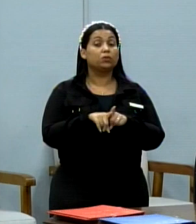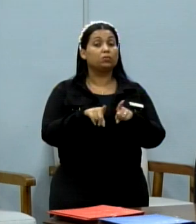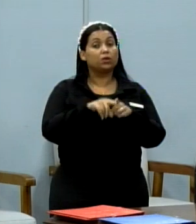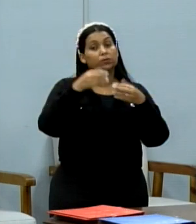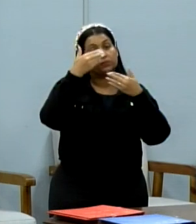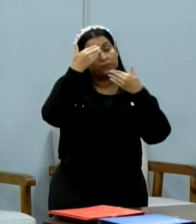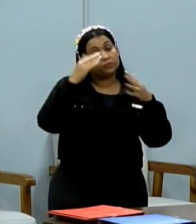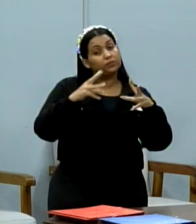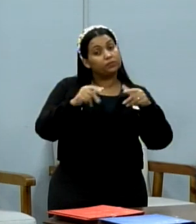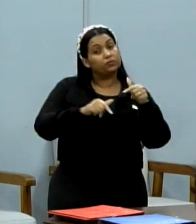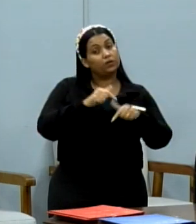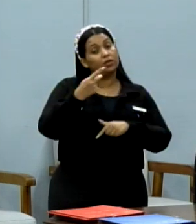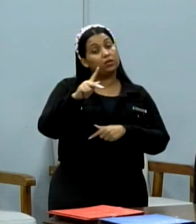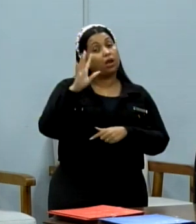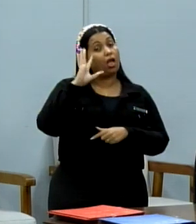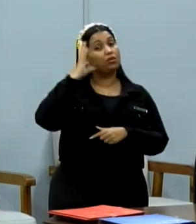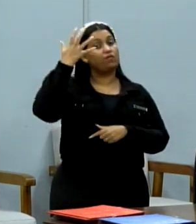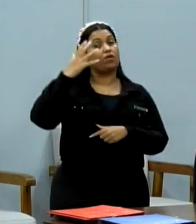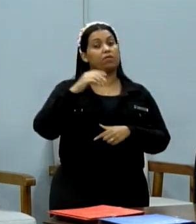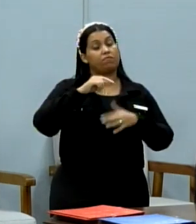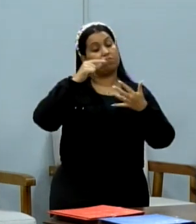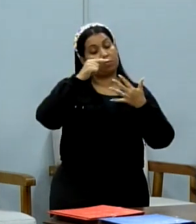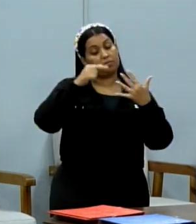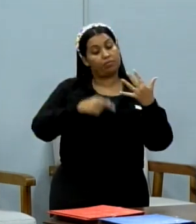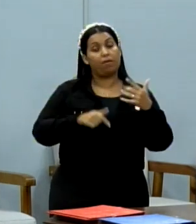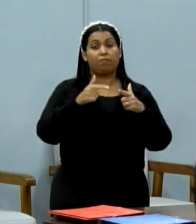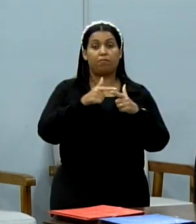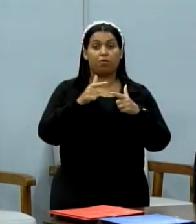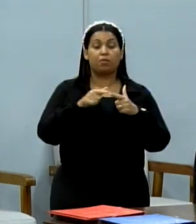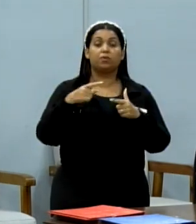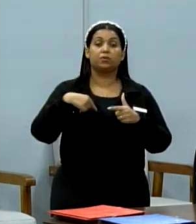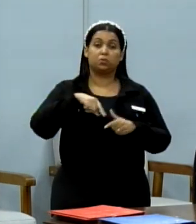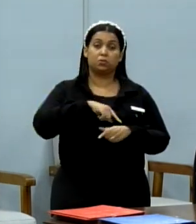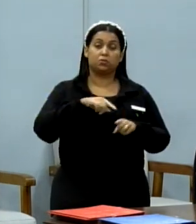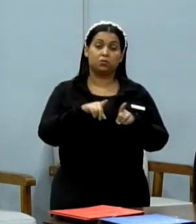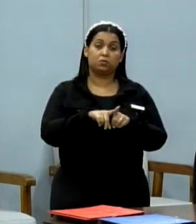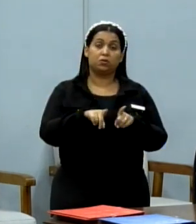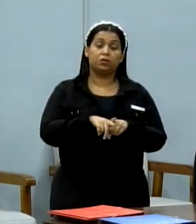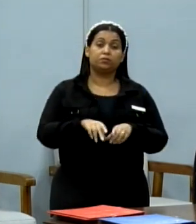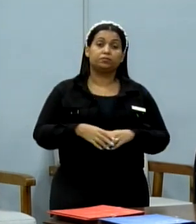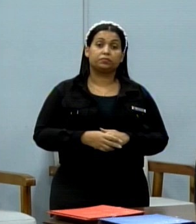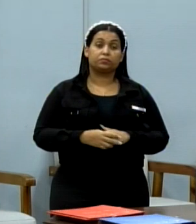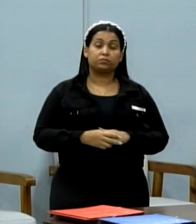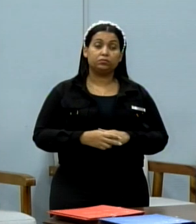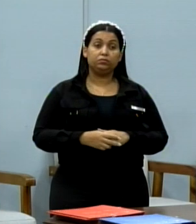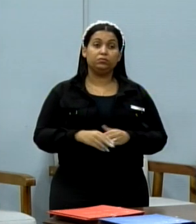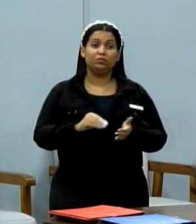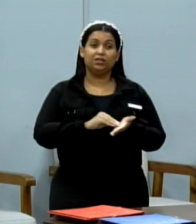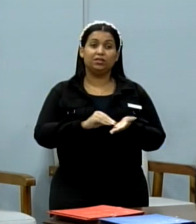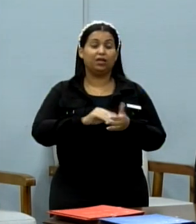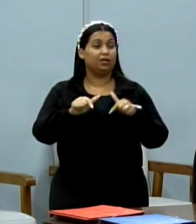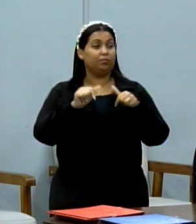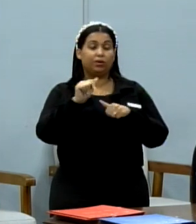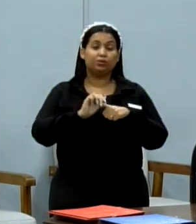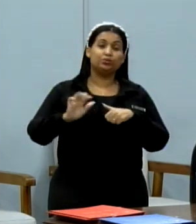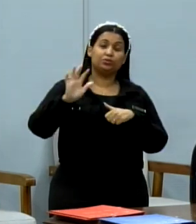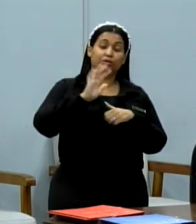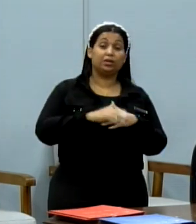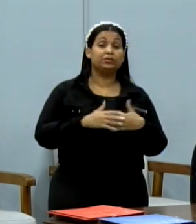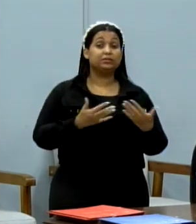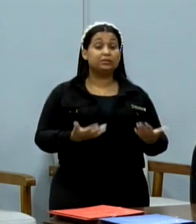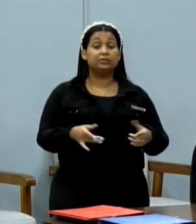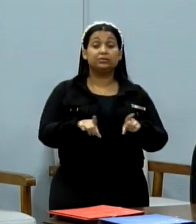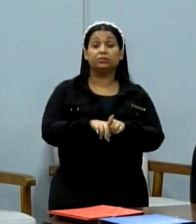todo o empenho deles em resolver várias demandas que nós temos mandado também ali para a Secretaria de Serviços Gerais e